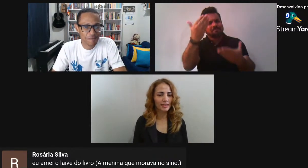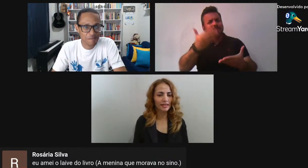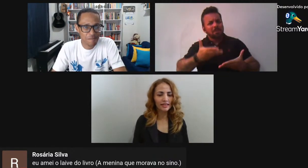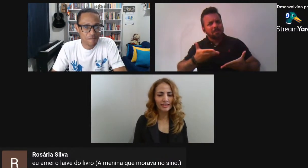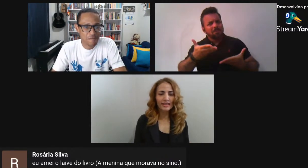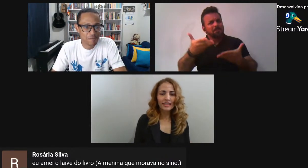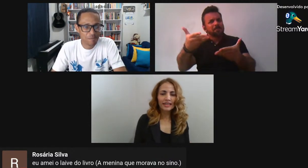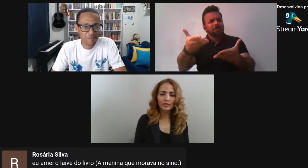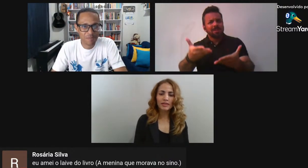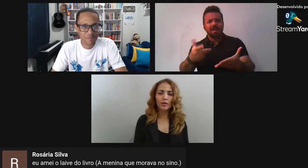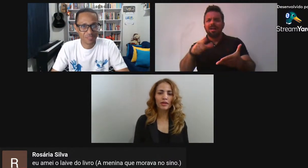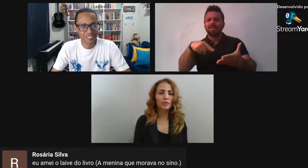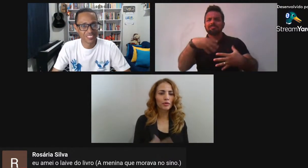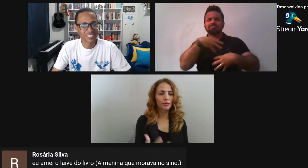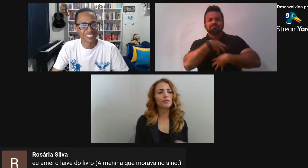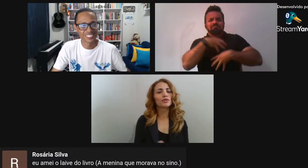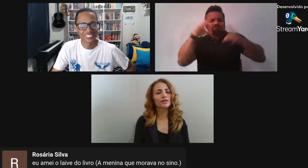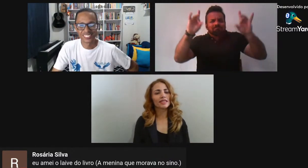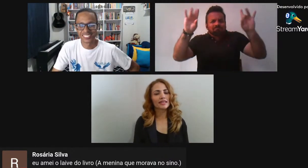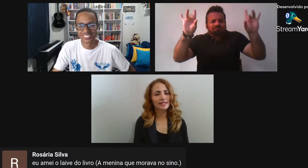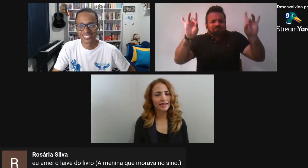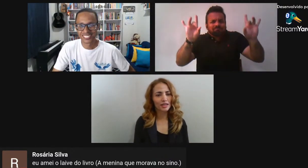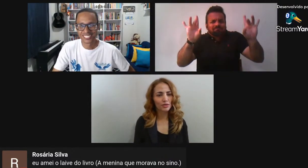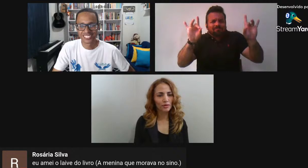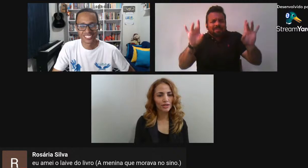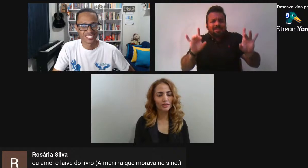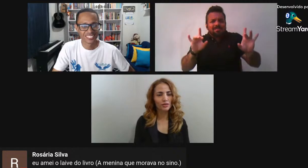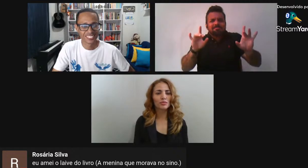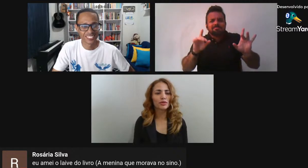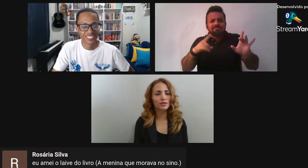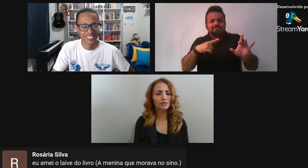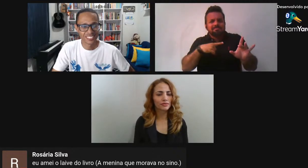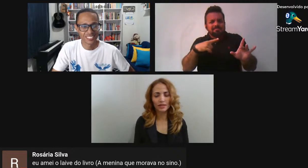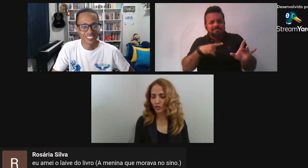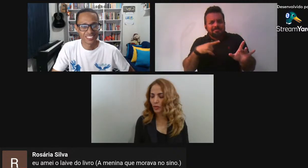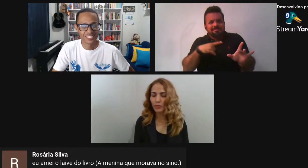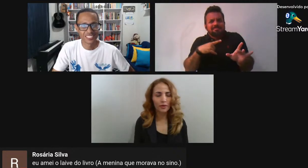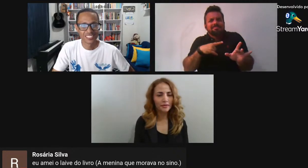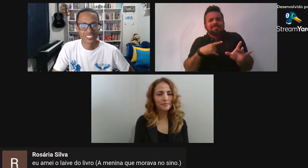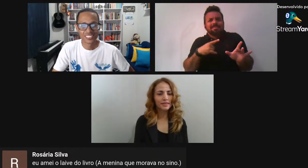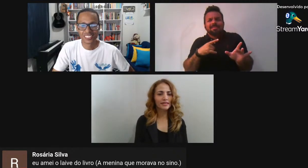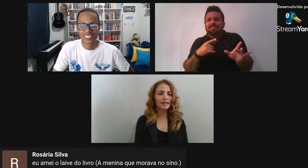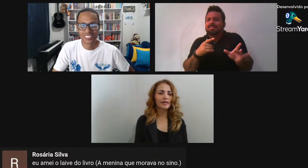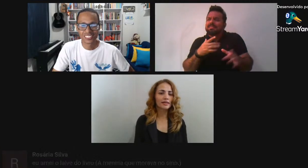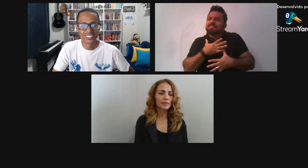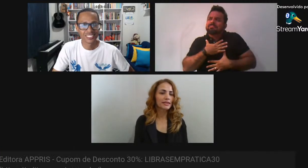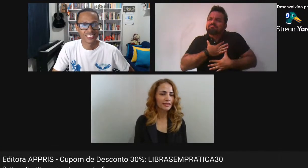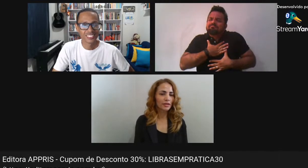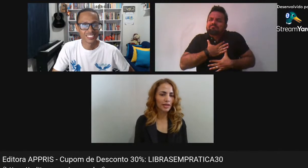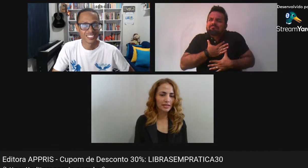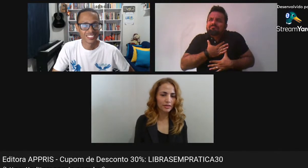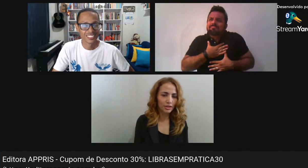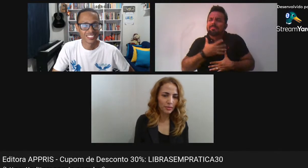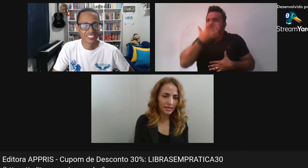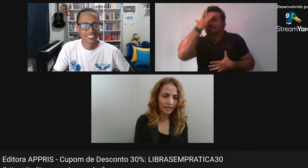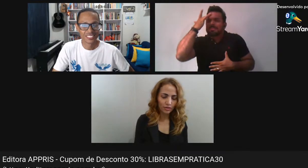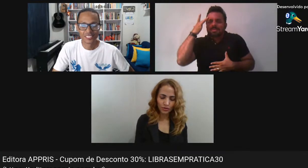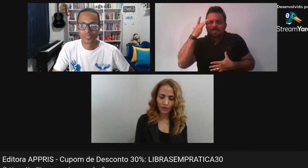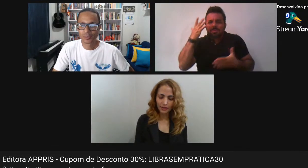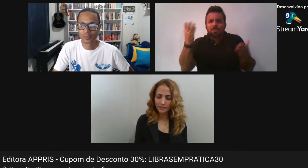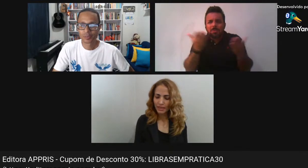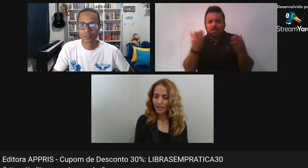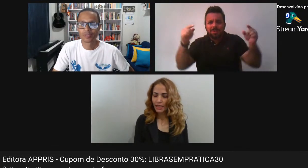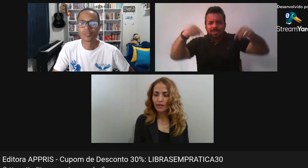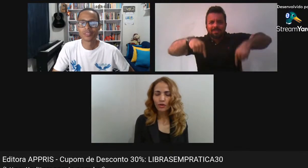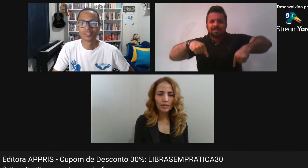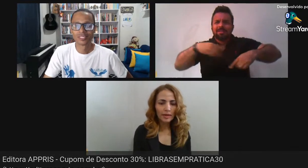participando aqui Especialmente pelo público Que vai ter acesso Ao diálogo Que o meu livro propõe A pesquisa Que eu realizei Durante o mestrado de